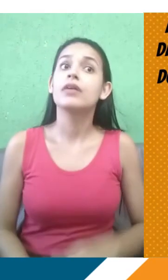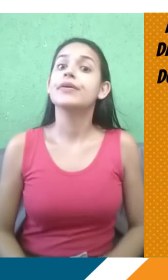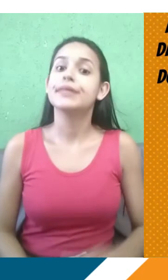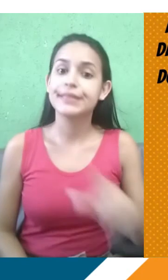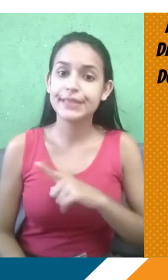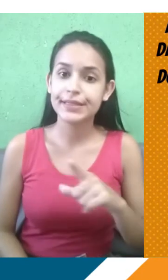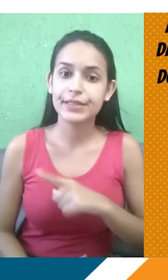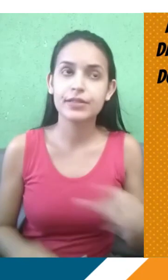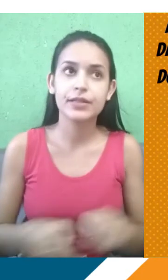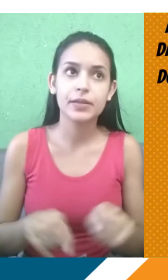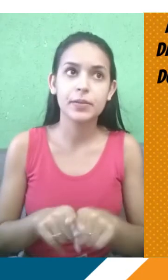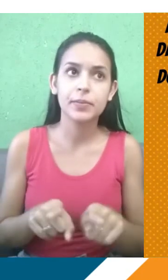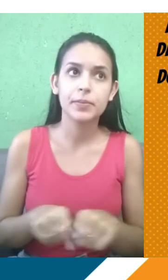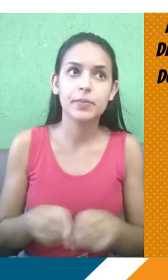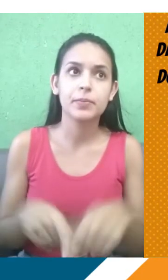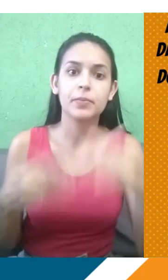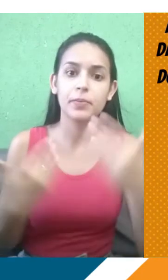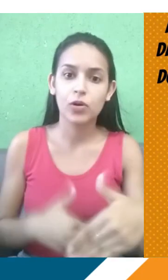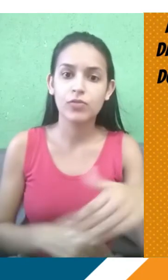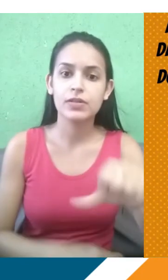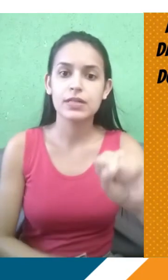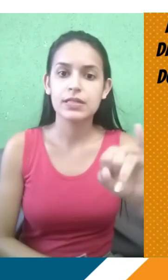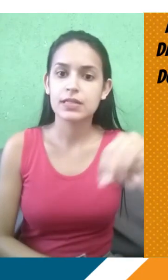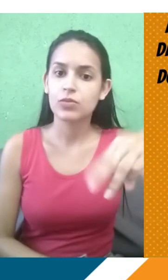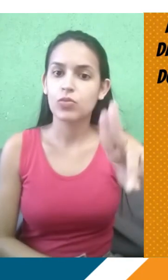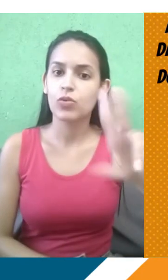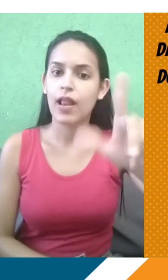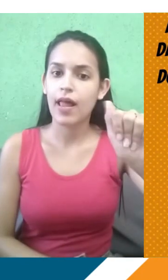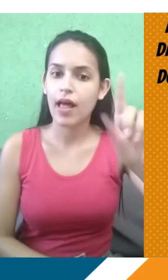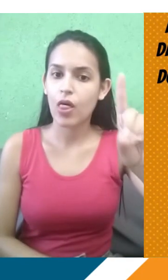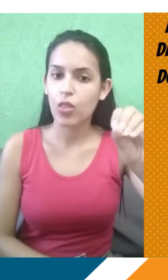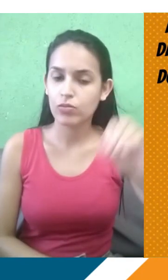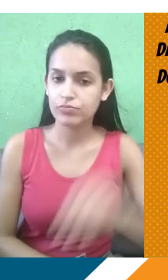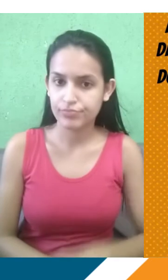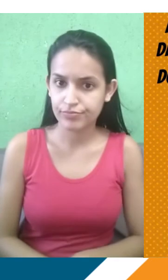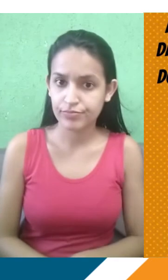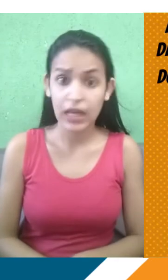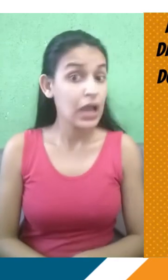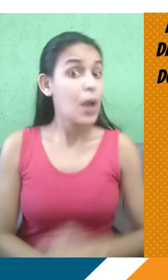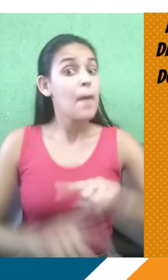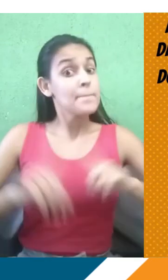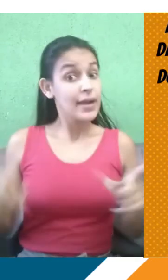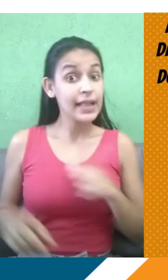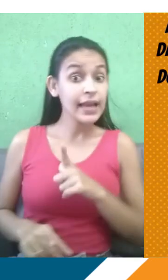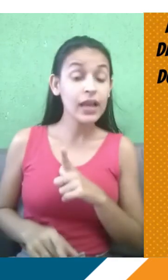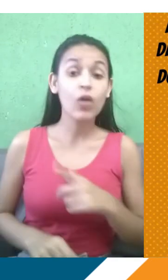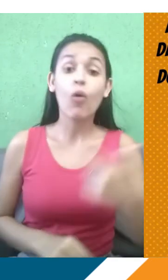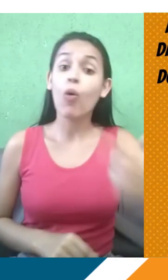digital, 1º de fevereiro. Bom, além do Enem, a gente também tem interesse em outros vestibulares. Você pode lembrar aí da UERJ, né? Que vai ter a